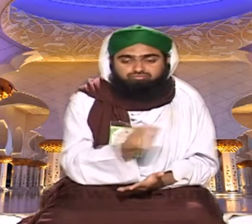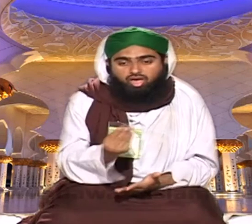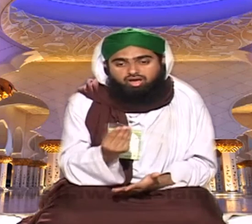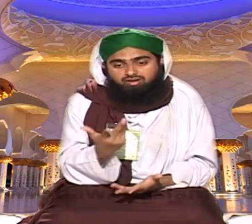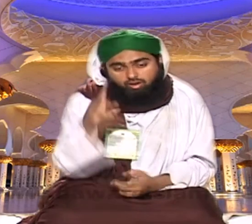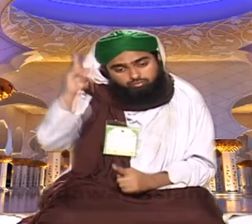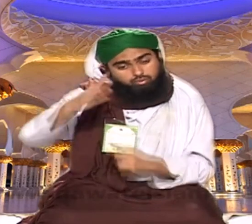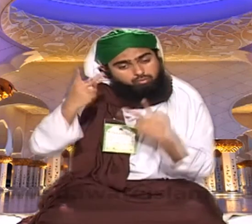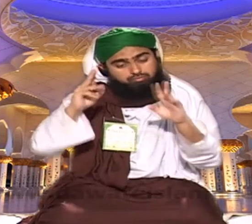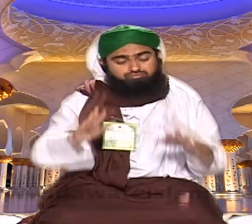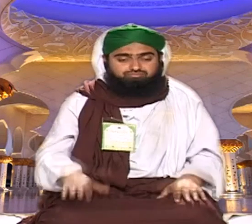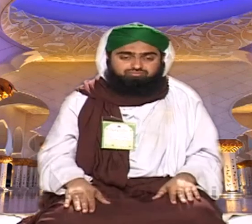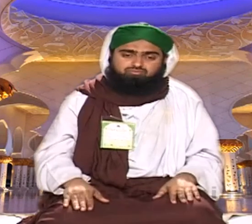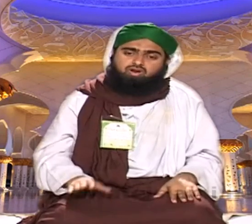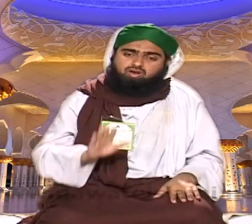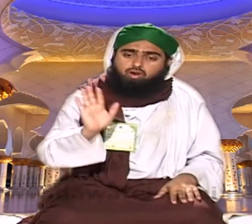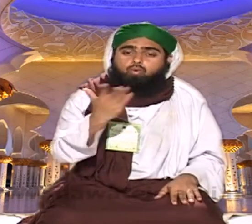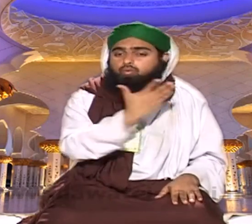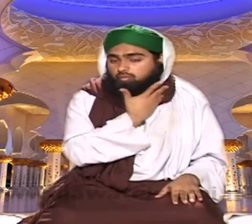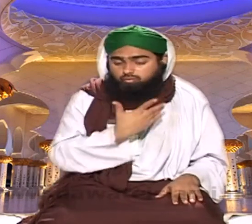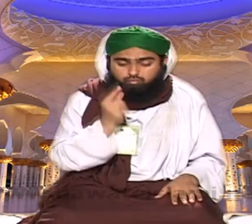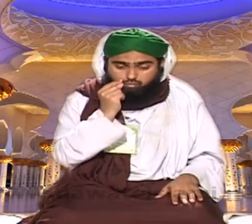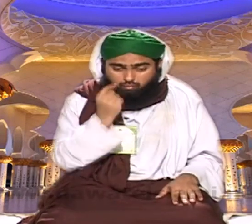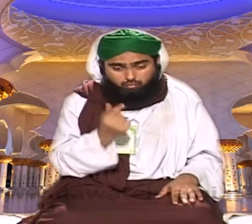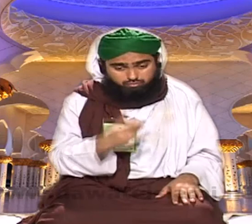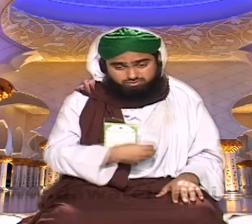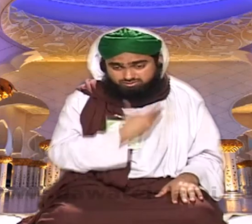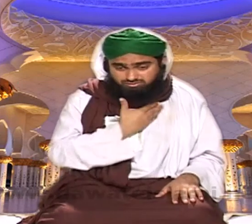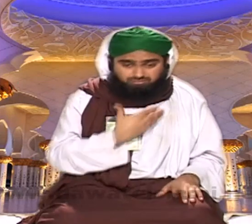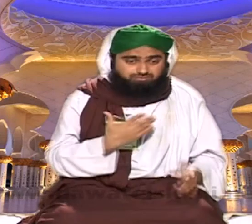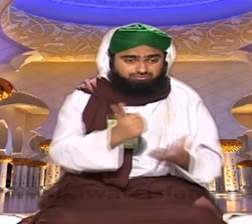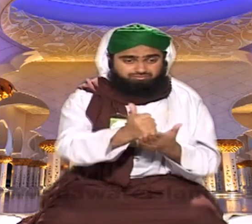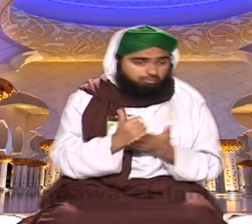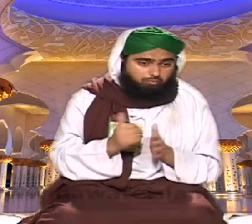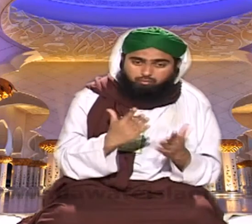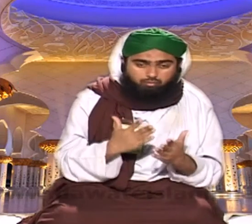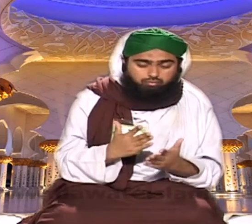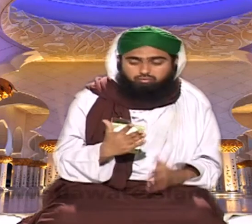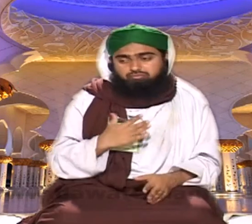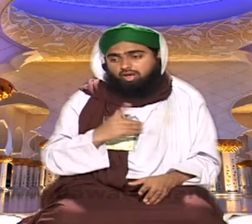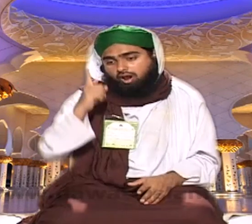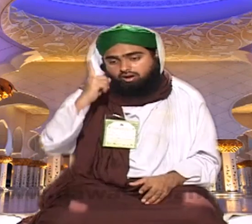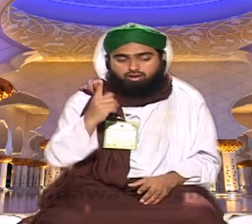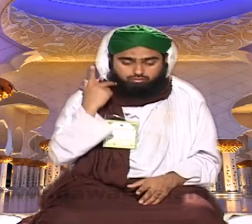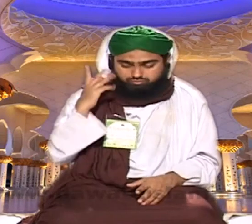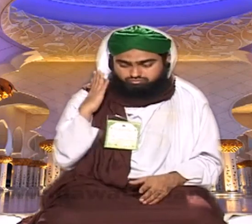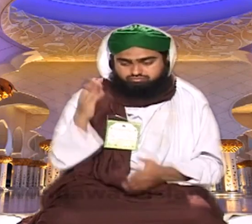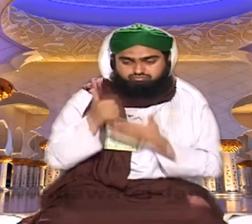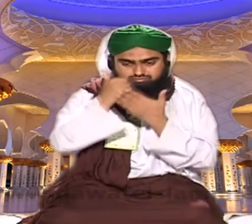یہیں بیٹے بیٹے مدینہ آتا ہو جائے تو کسی چیز کو اگر پیسے کی کمی کی وجہ سے خانتی